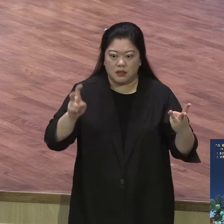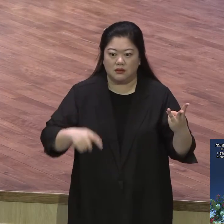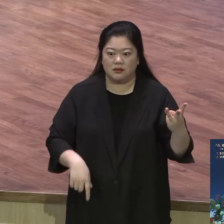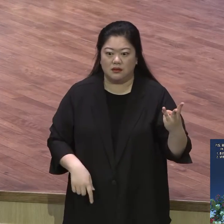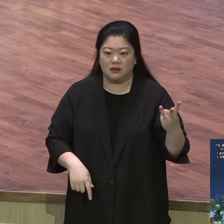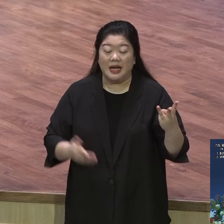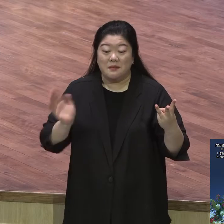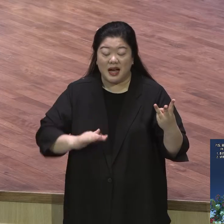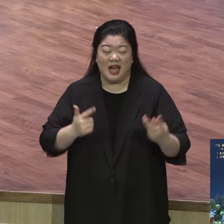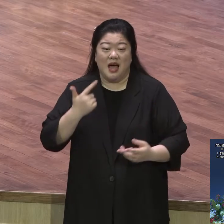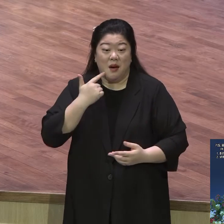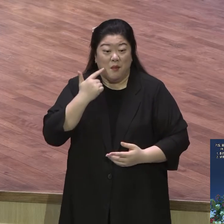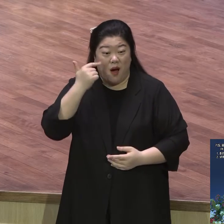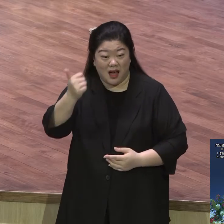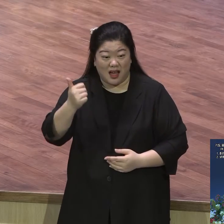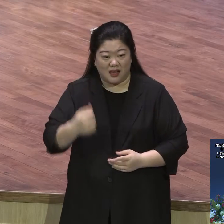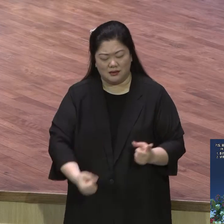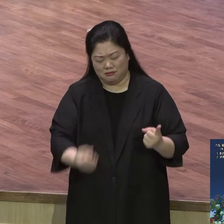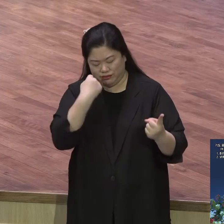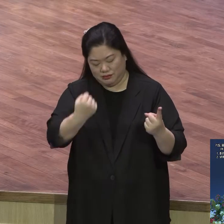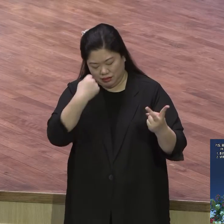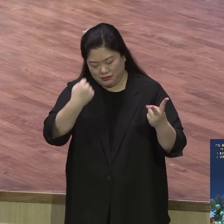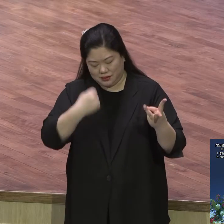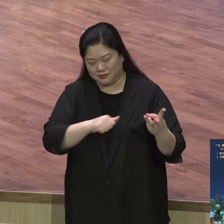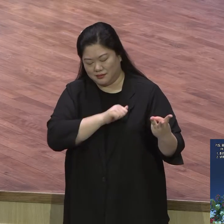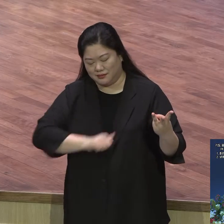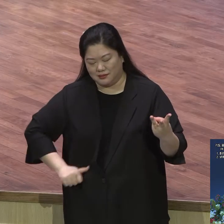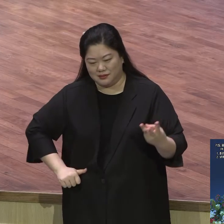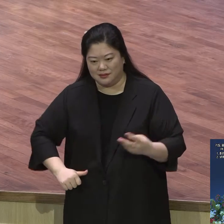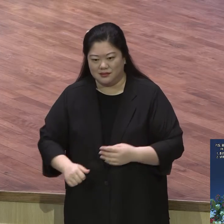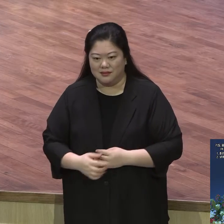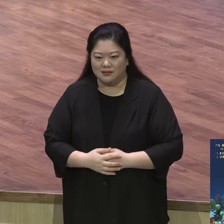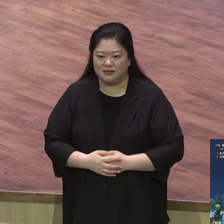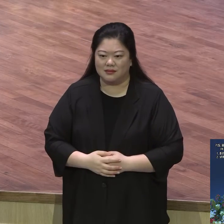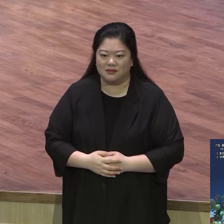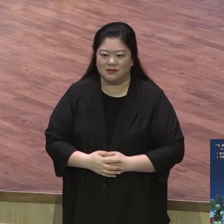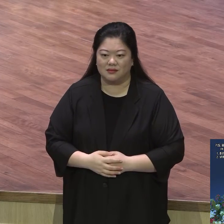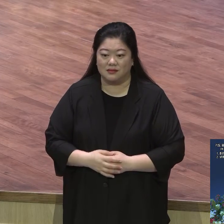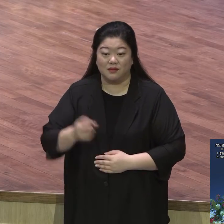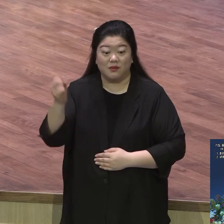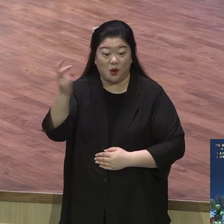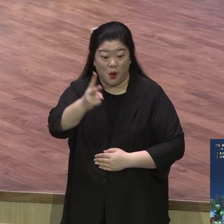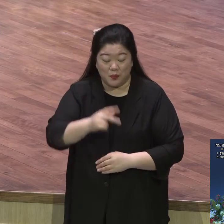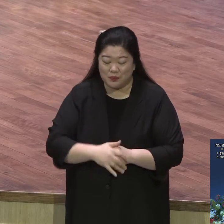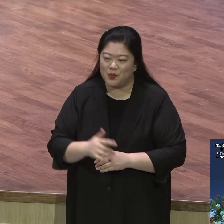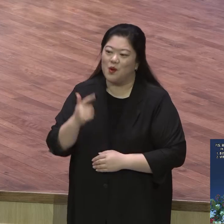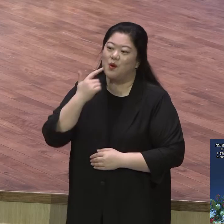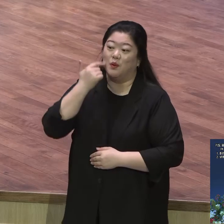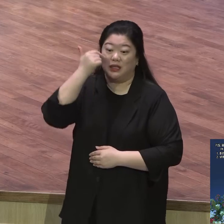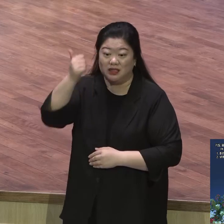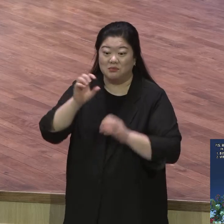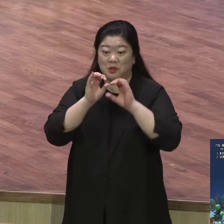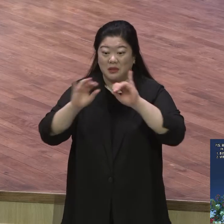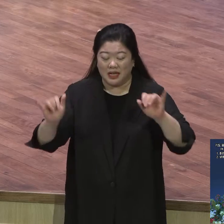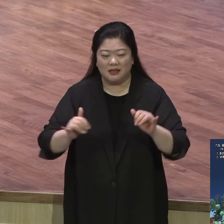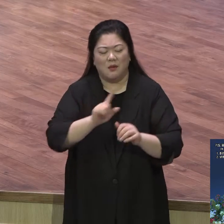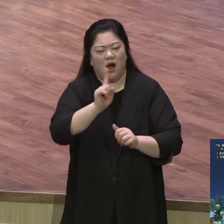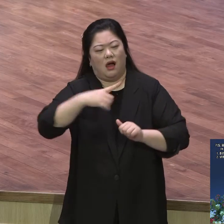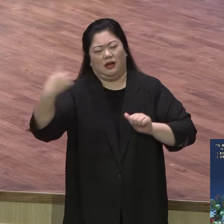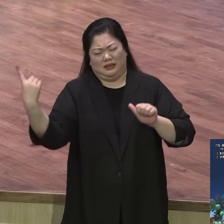교육자가 되면 저절로 그렇게 됩니다 교육자가 되면 온갖 욕을 다고 온갖 비방 온갖 소리 암만 안 합니다 교육자가